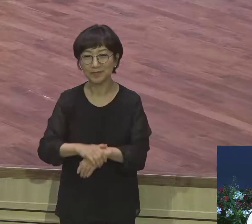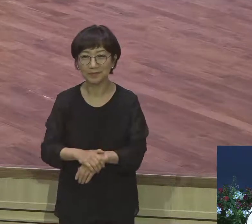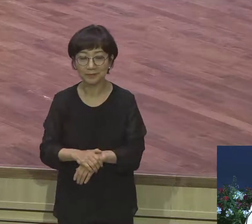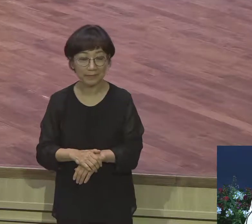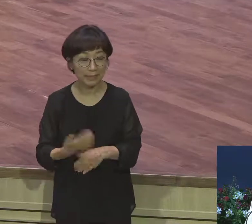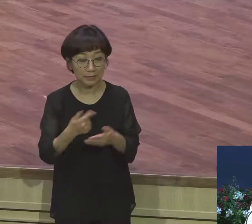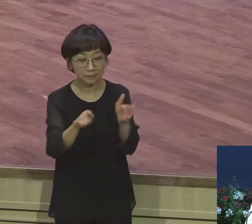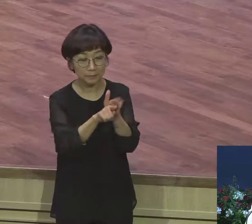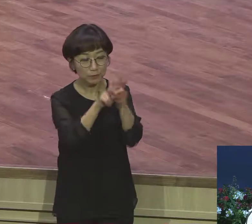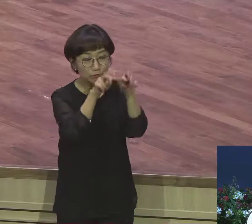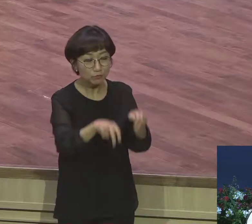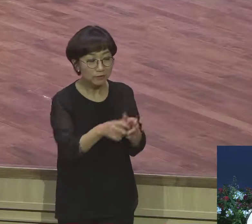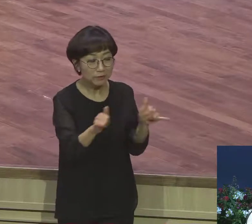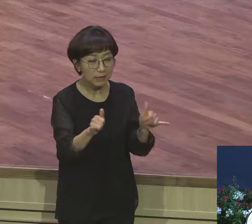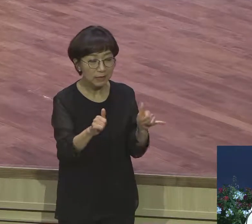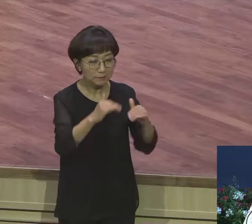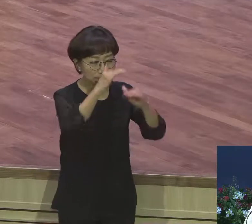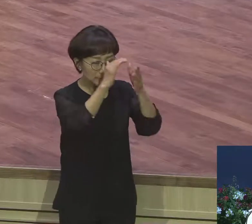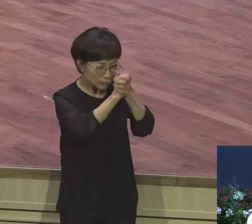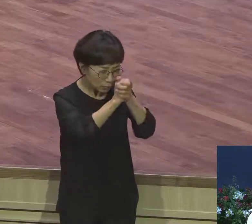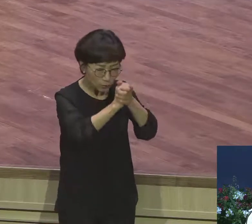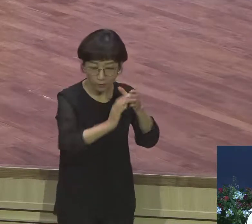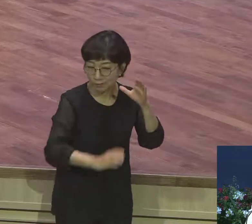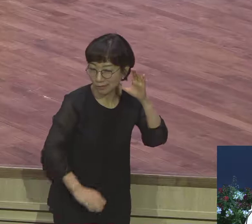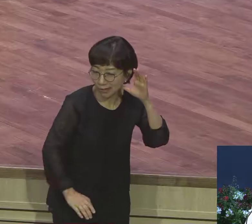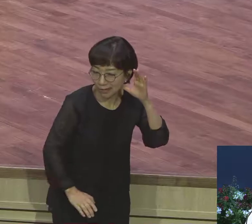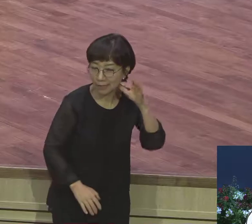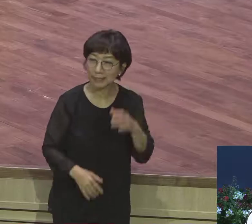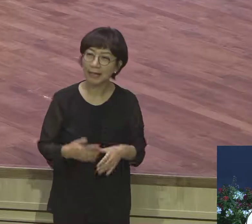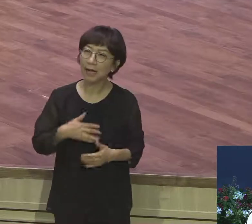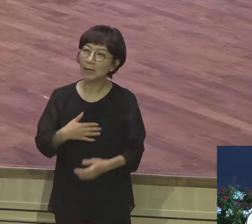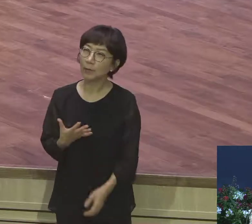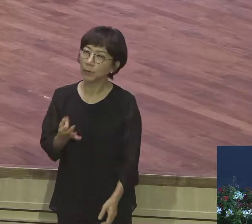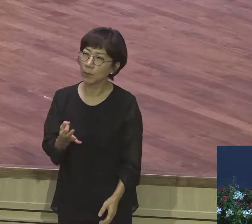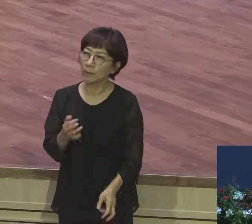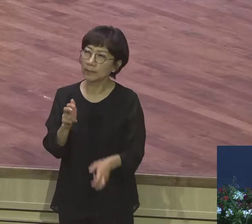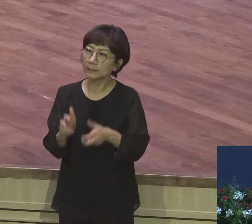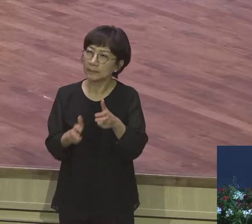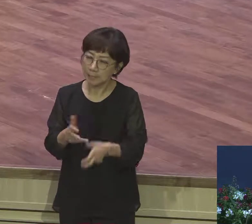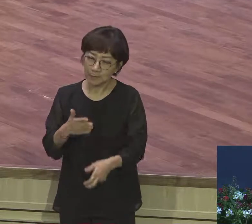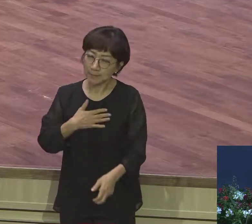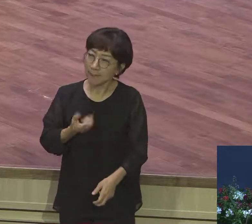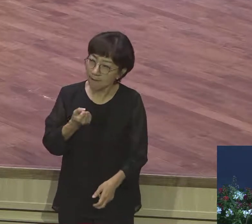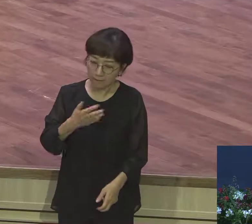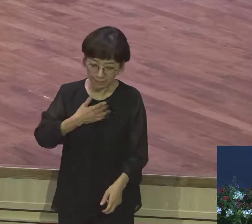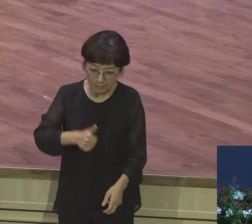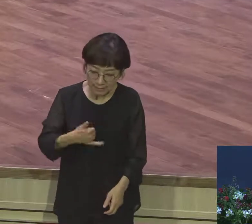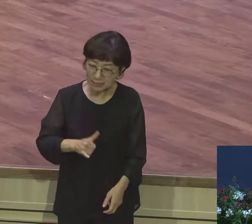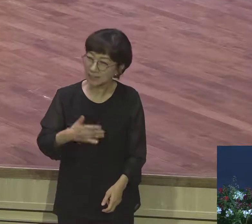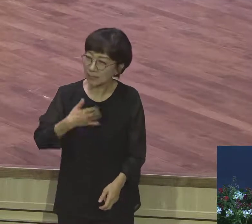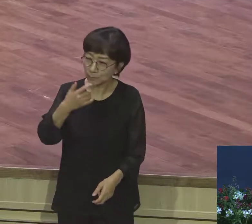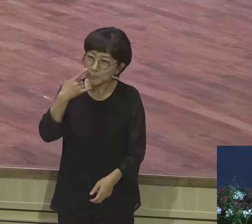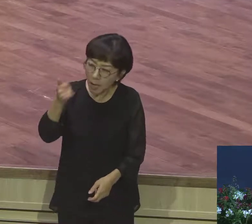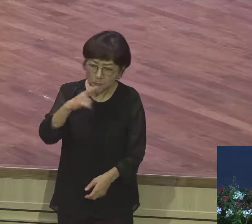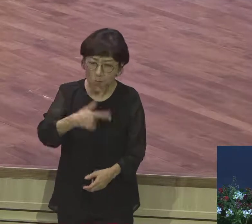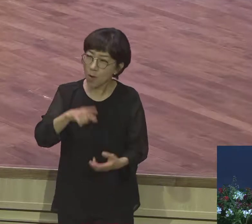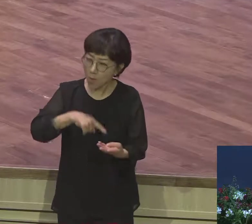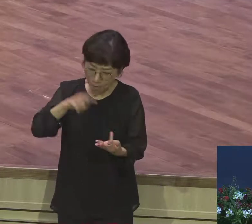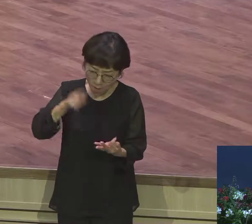우리 남편 우리 자식 내 돈 내 사업 그게 아니에요 그건 일방인들이